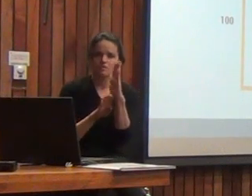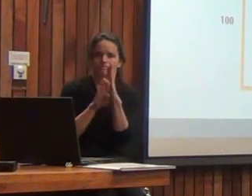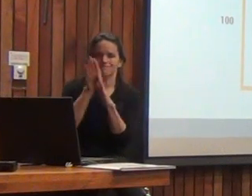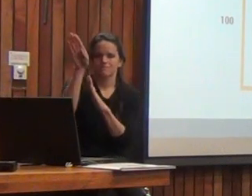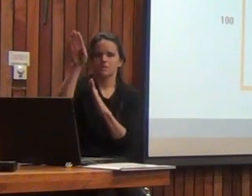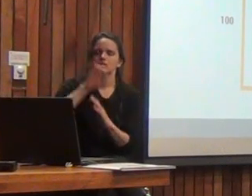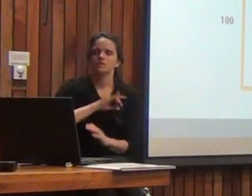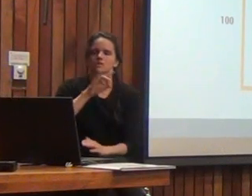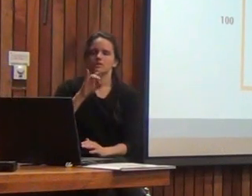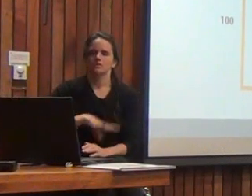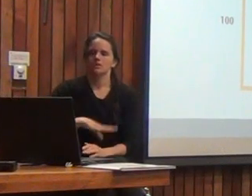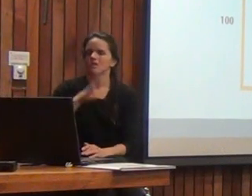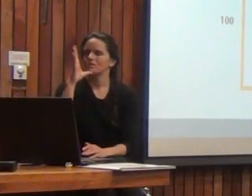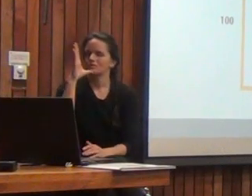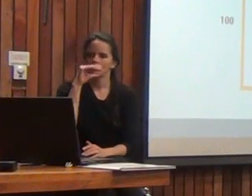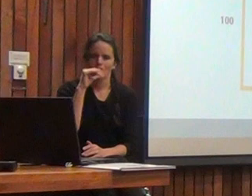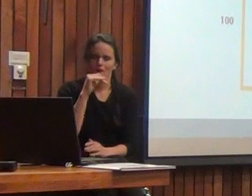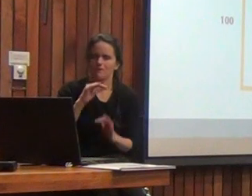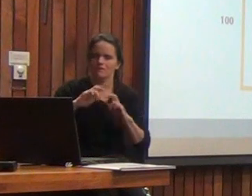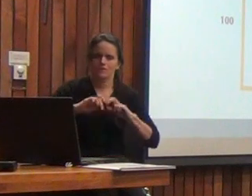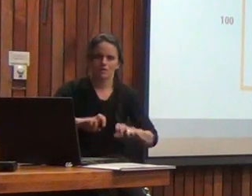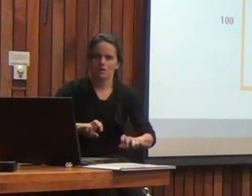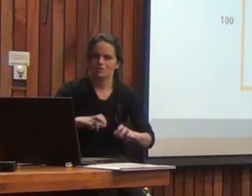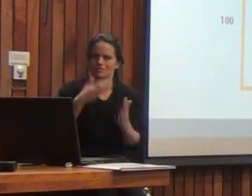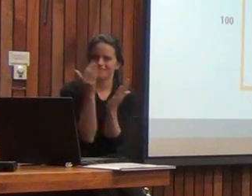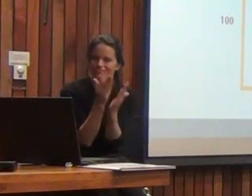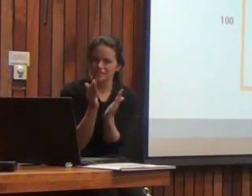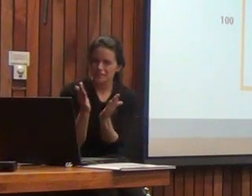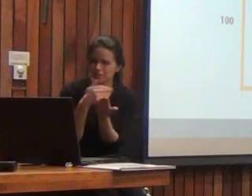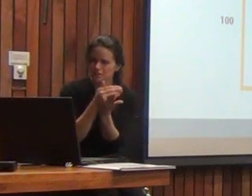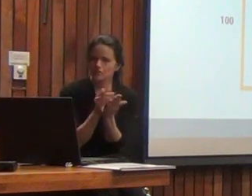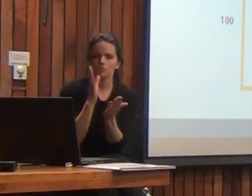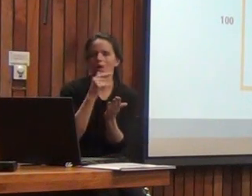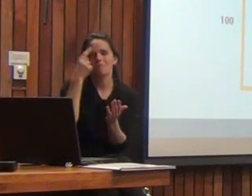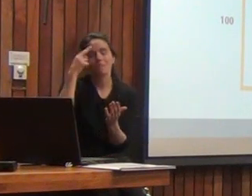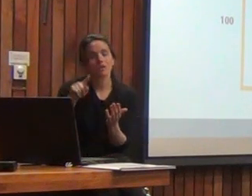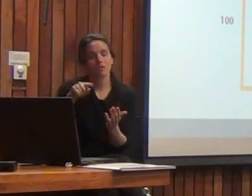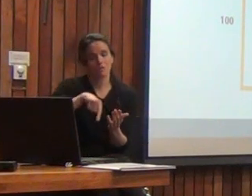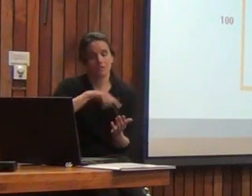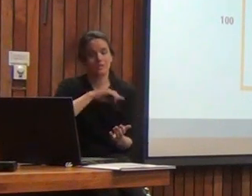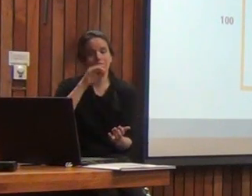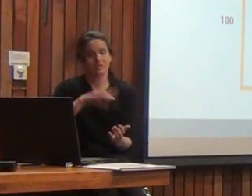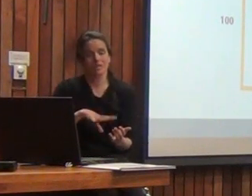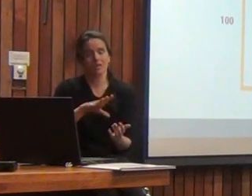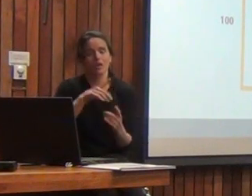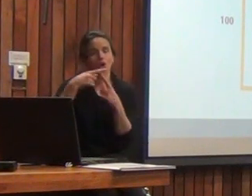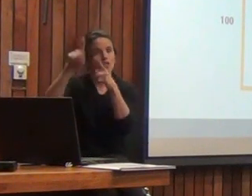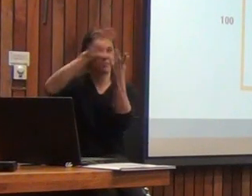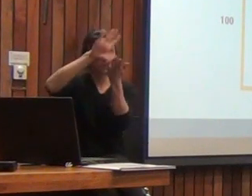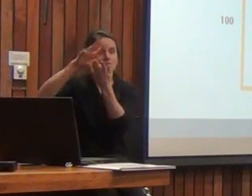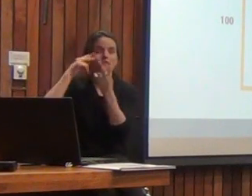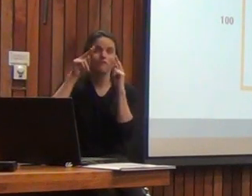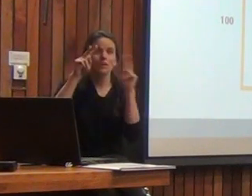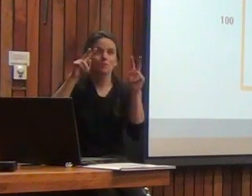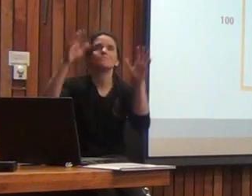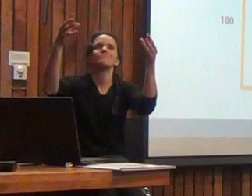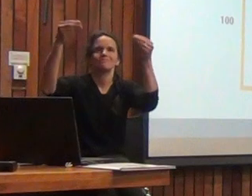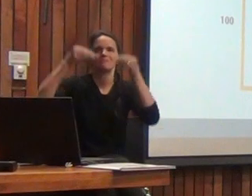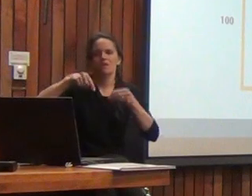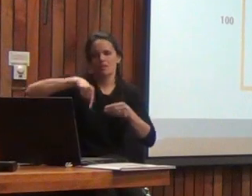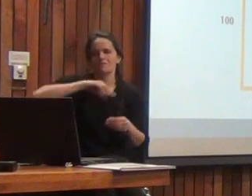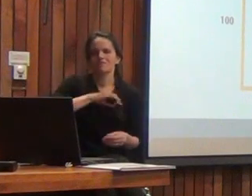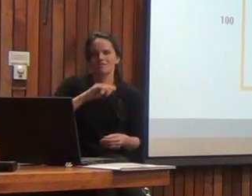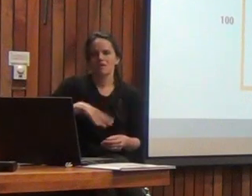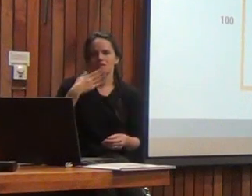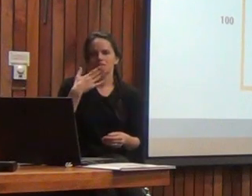En Chile no ha habido una investigación sistemática de esto, pero nosotros podemos inferir, por lo que sabemos de otros países, que en Chile esperamos que en